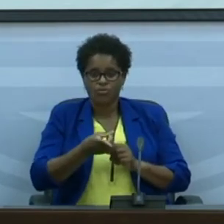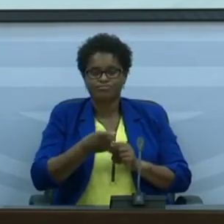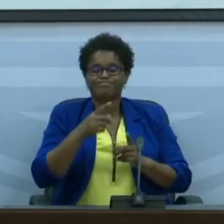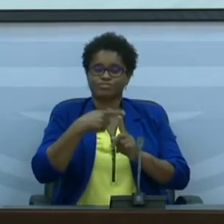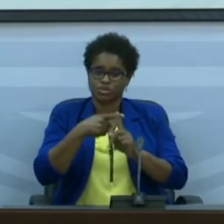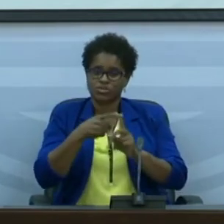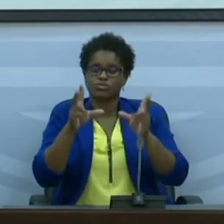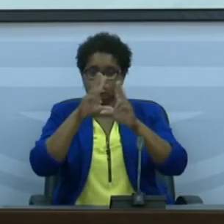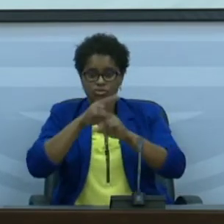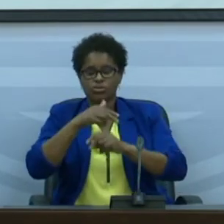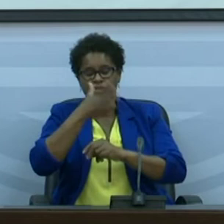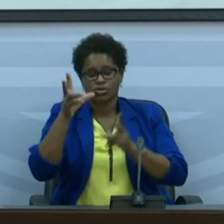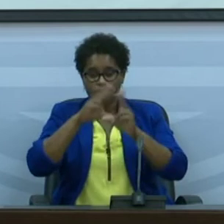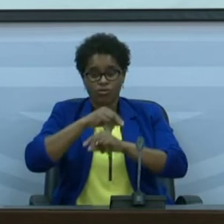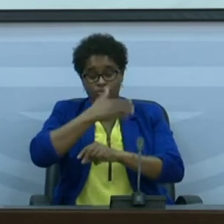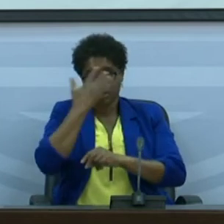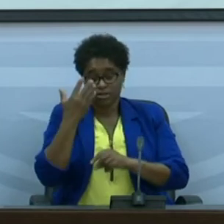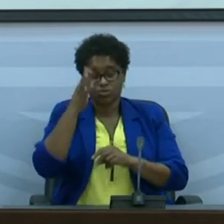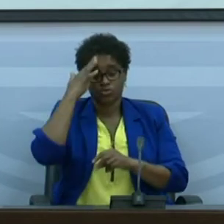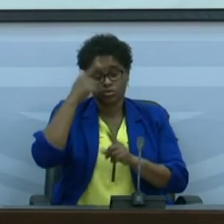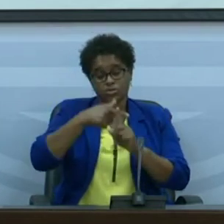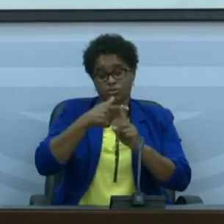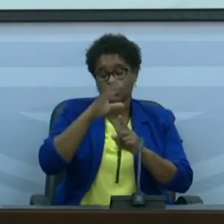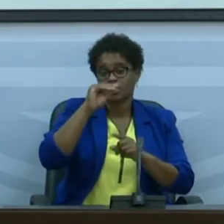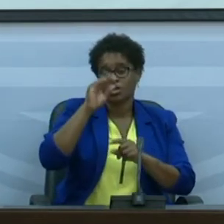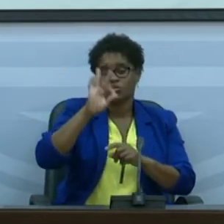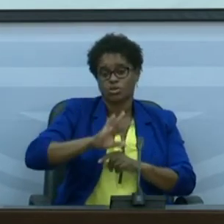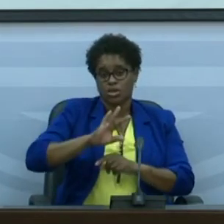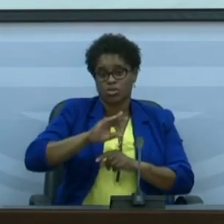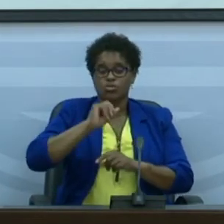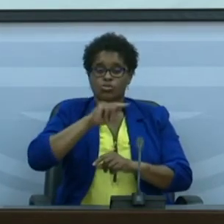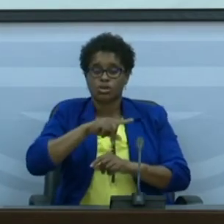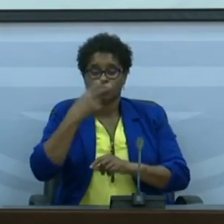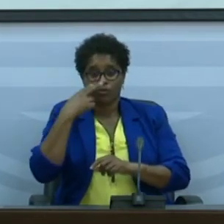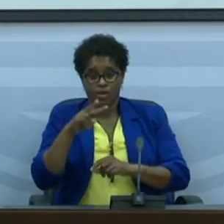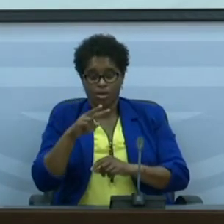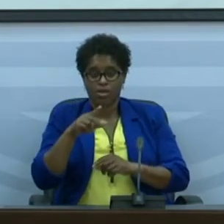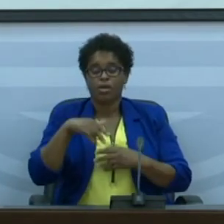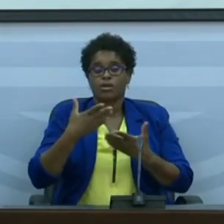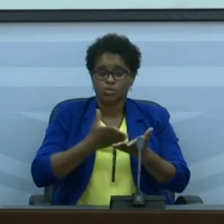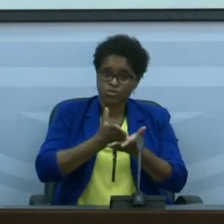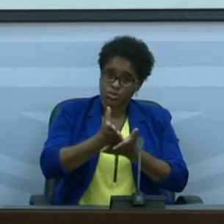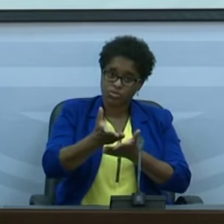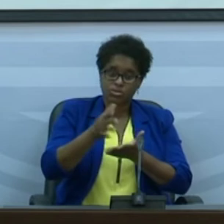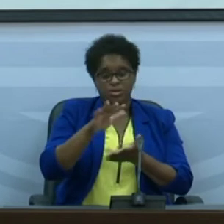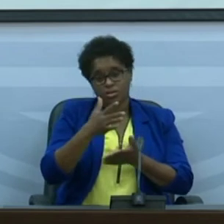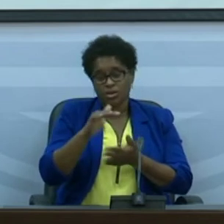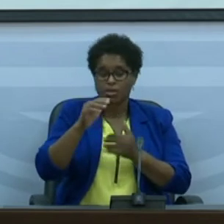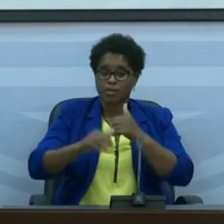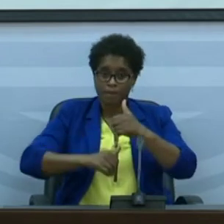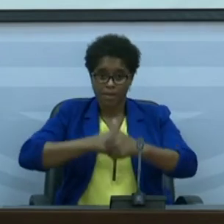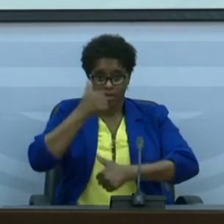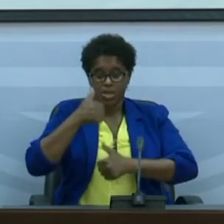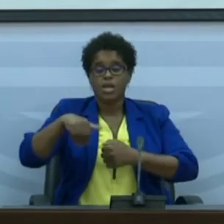e uma taxa de positividade de 10% como podemos ver ainda a tendência de